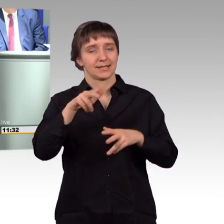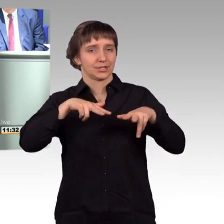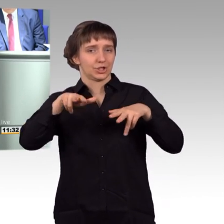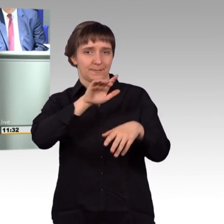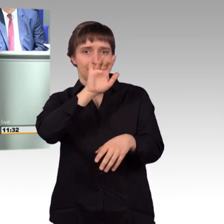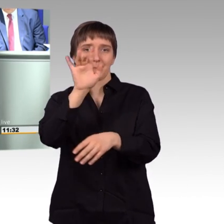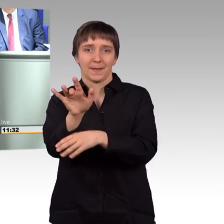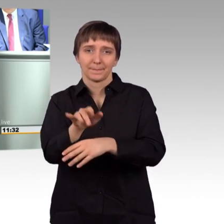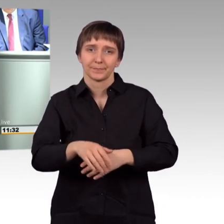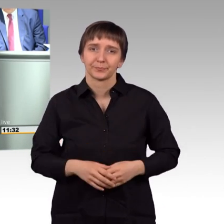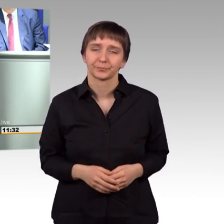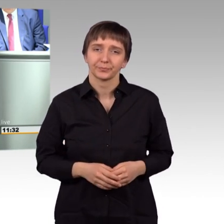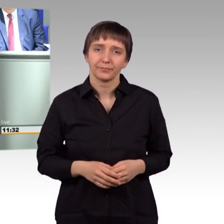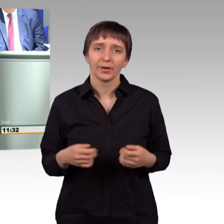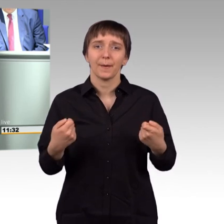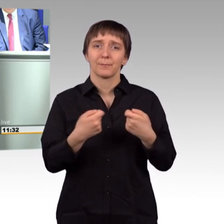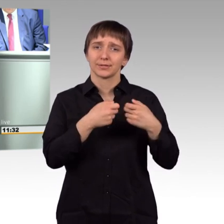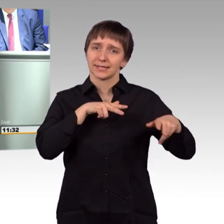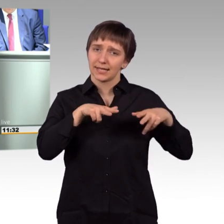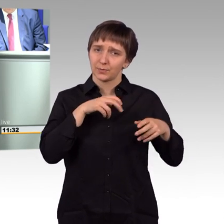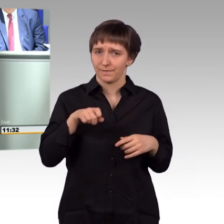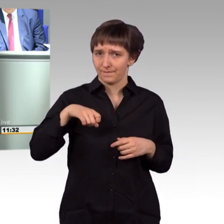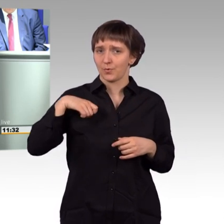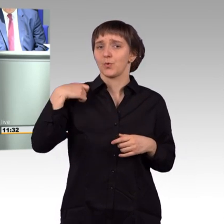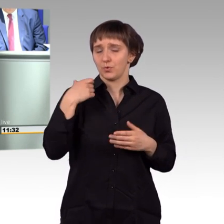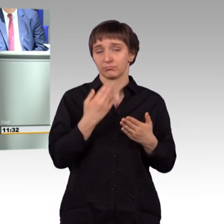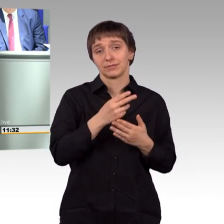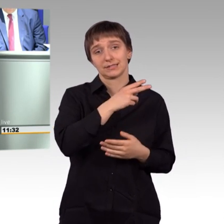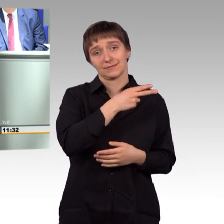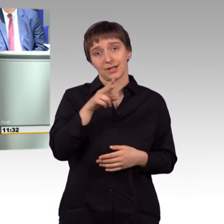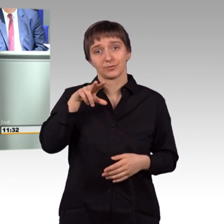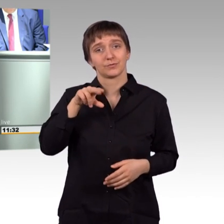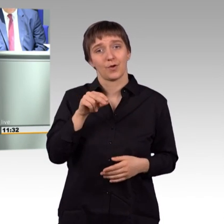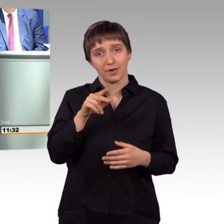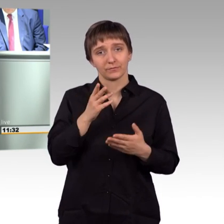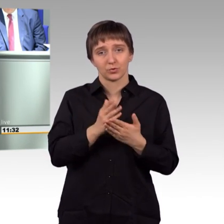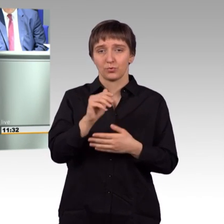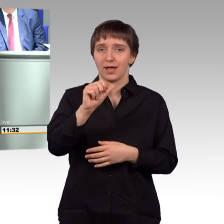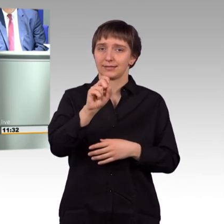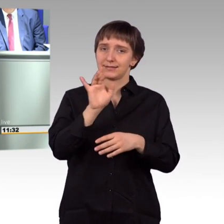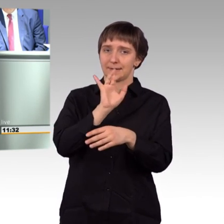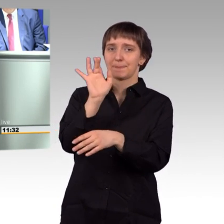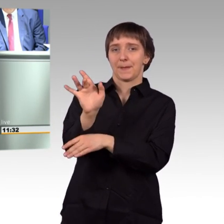Bundesregierung stellte sich bereits sehr früh, nämlich 2012, gegen Assad. Und die Frage ist doch, warum?